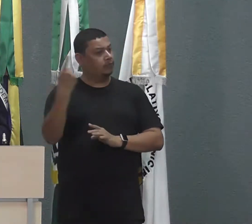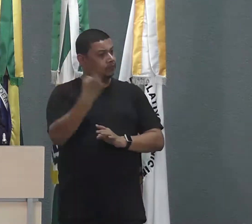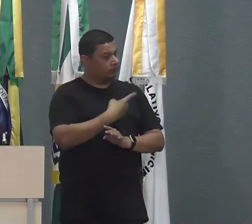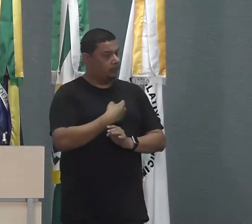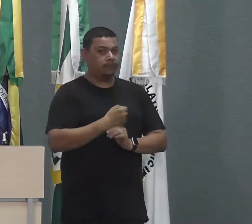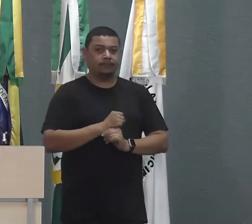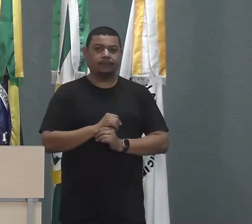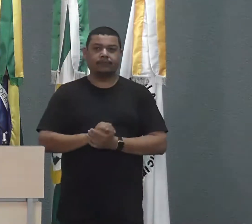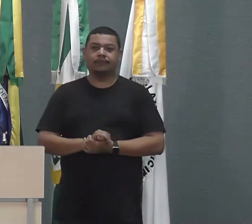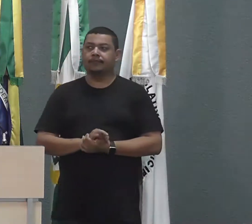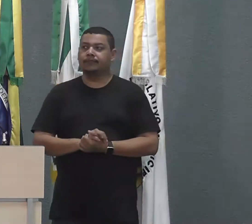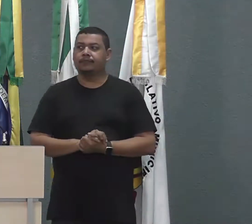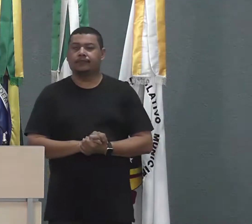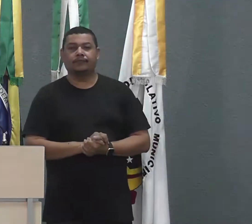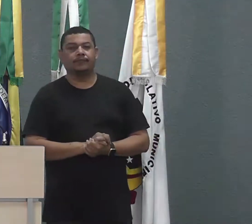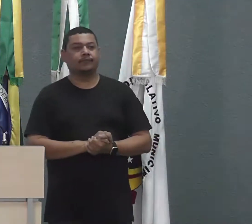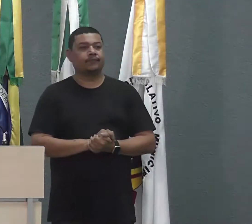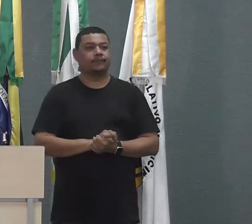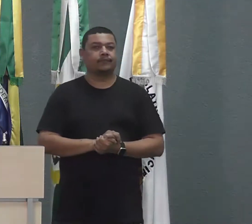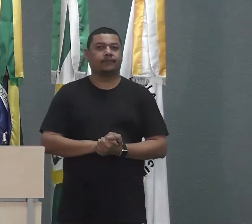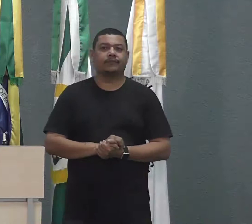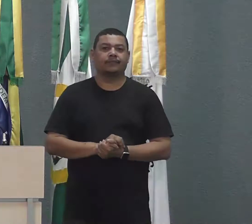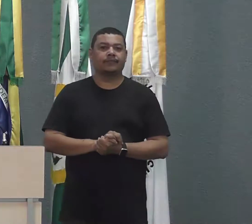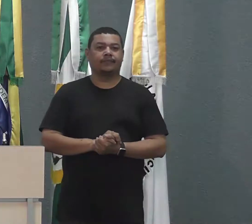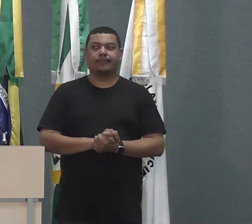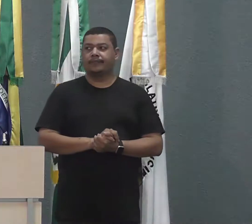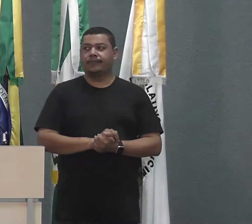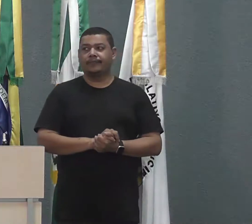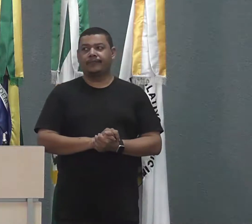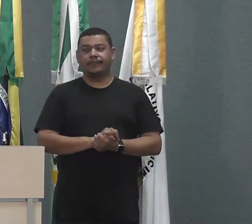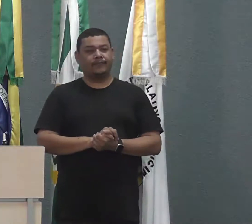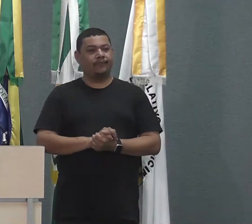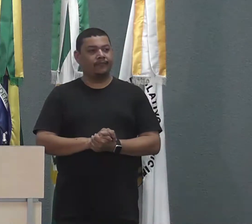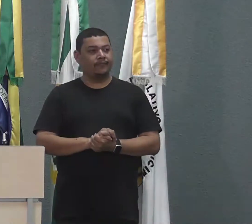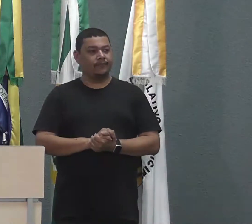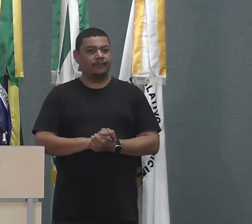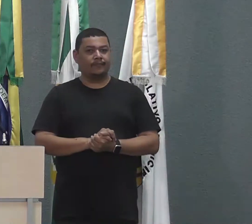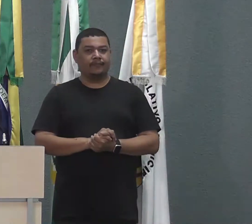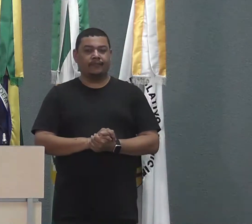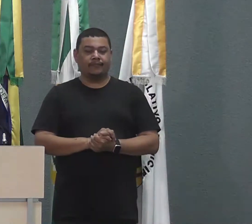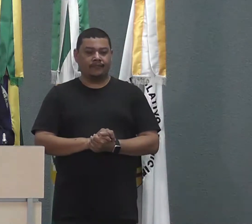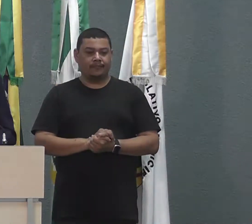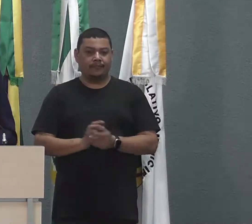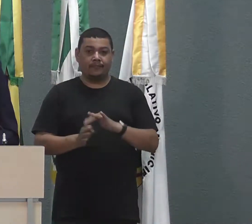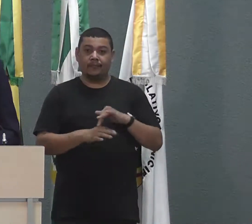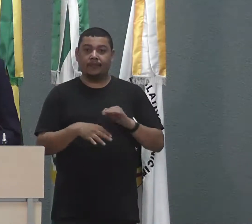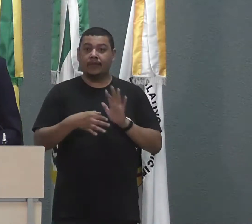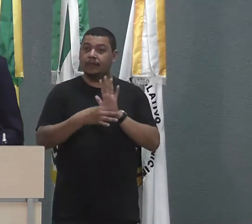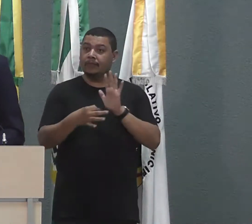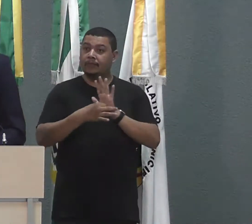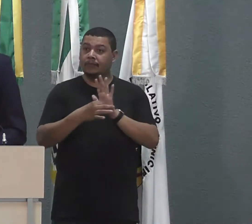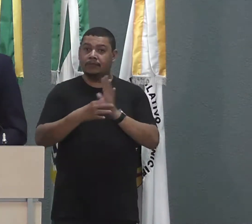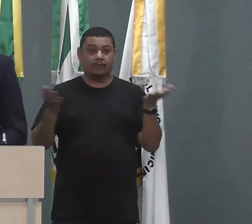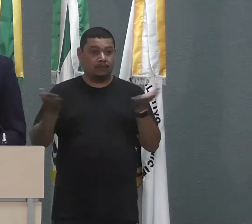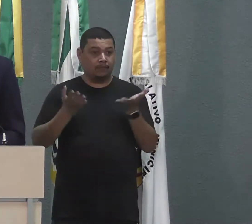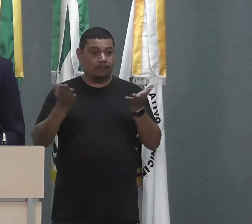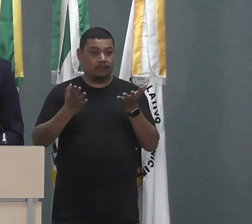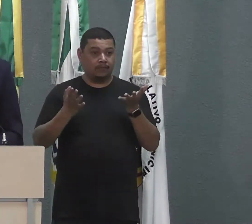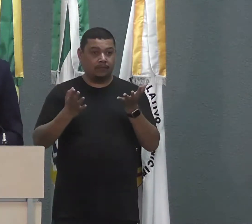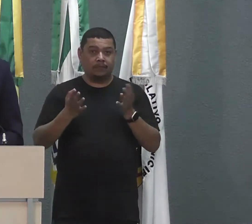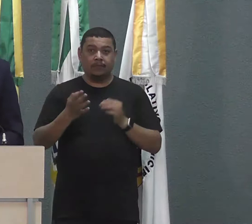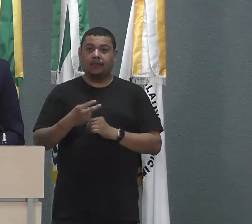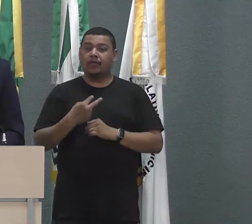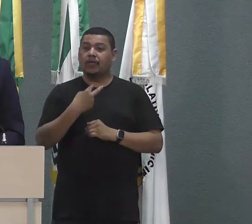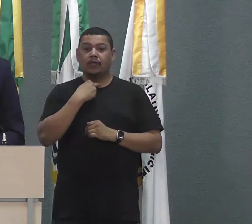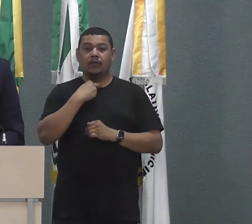Nós brasileiros temos um hábito de quando falar assim, a coisa está melhorando, a gente já relaxa, né? Eu acho que agora era a hora que não podia